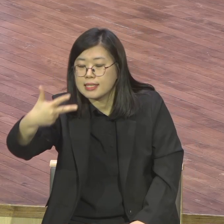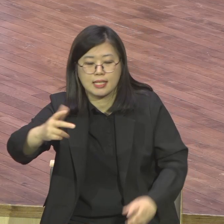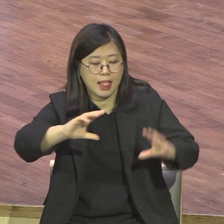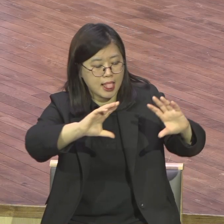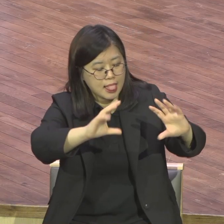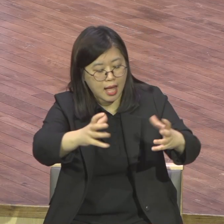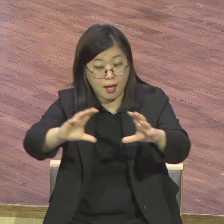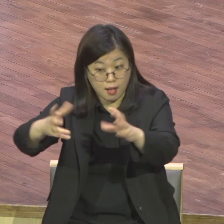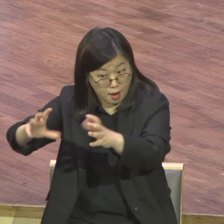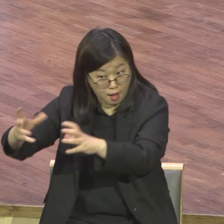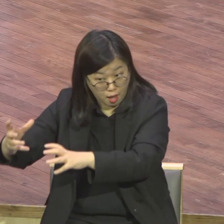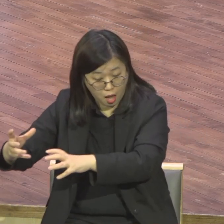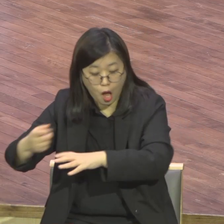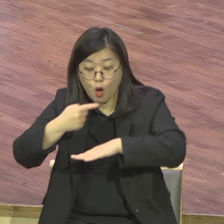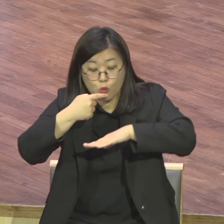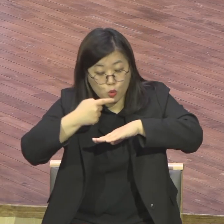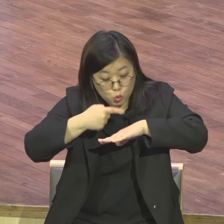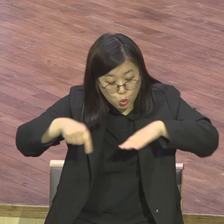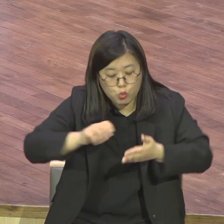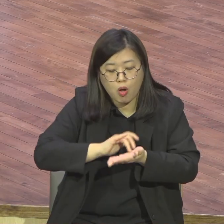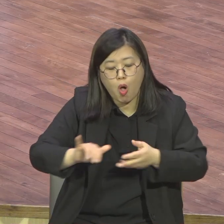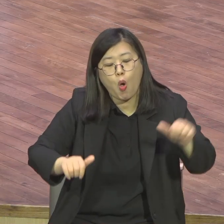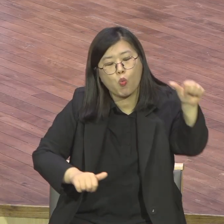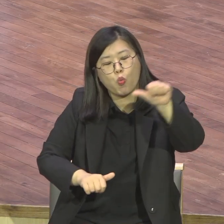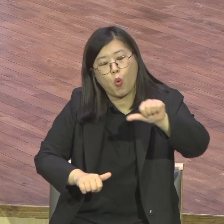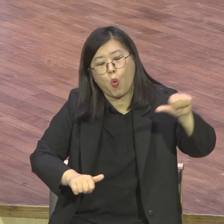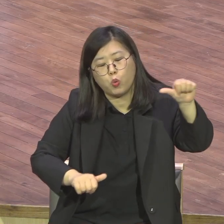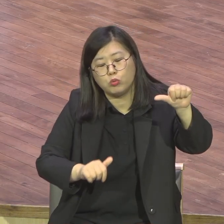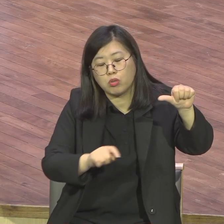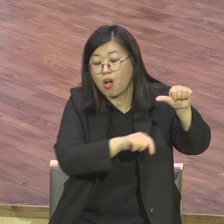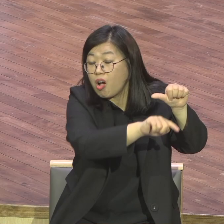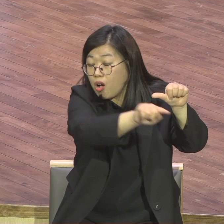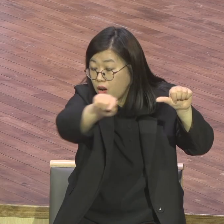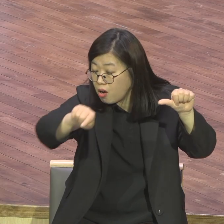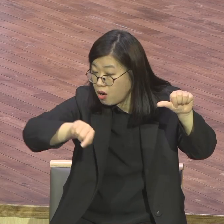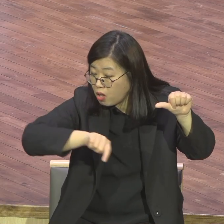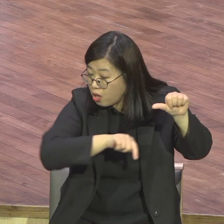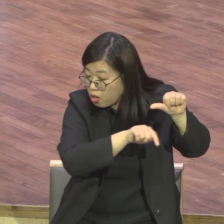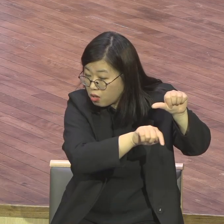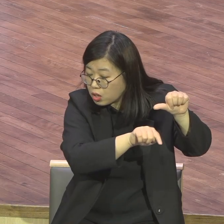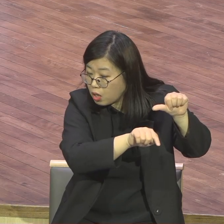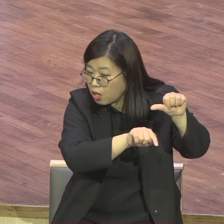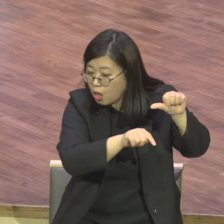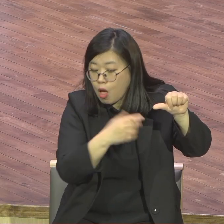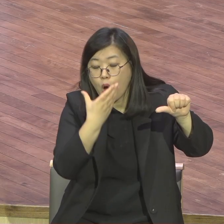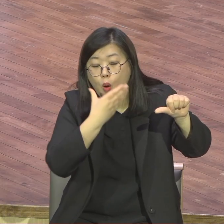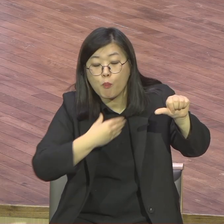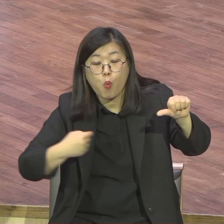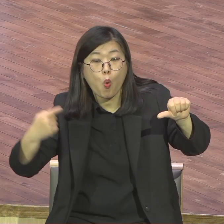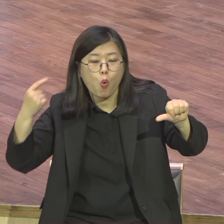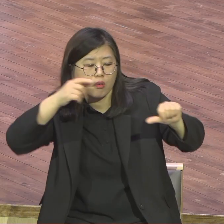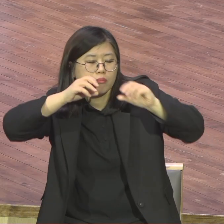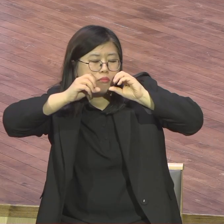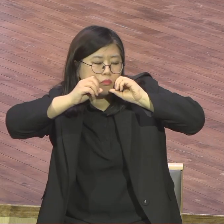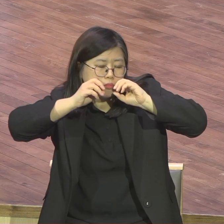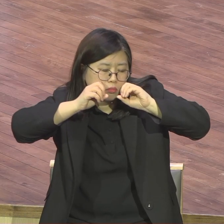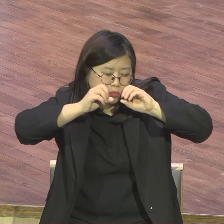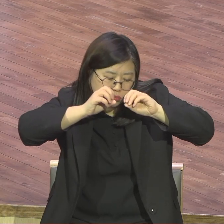이 일에 대해서 내가 어떻게 이 보금화를 위해서 보금화를